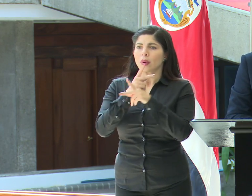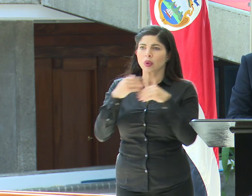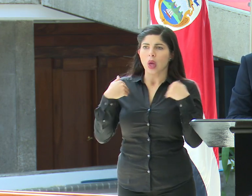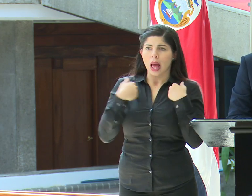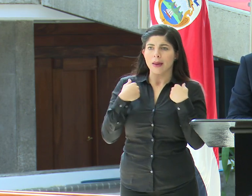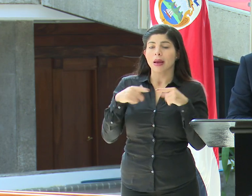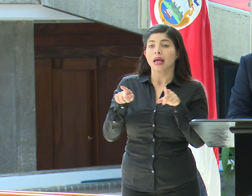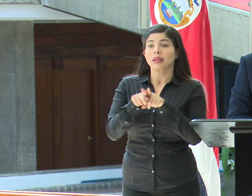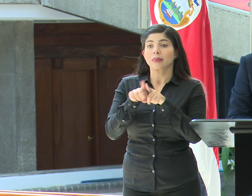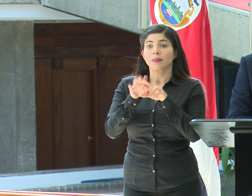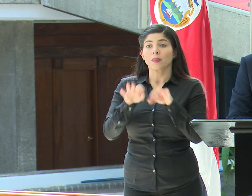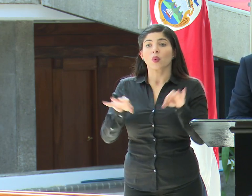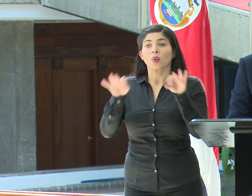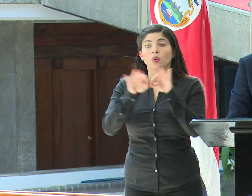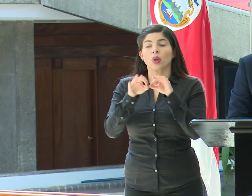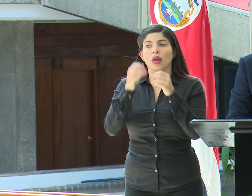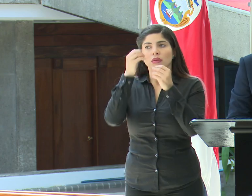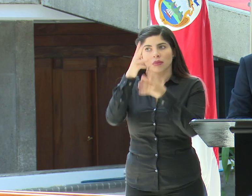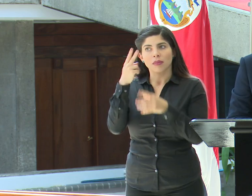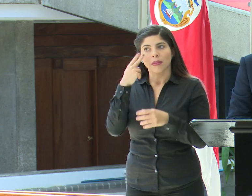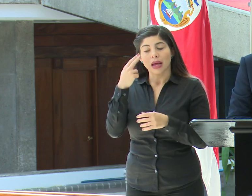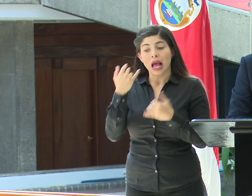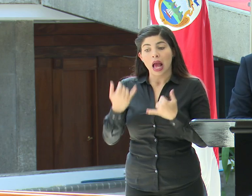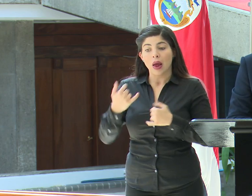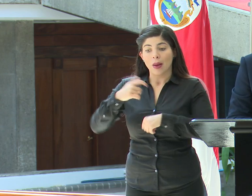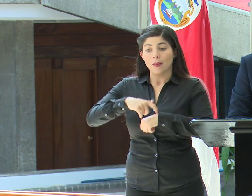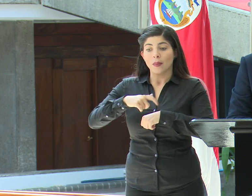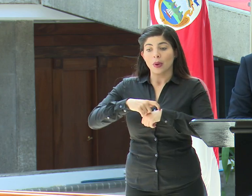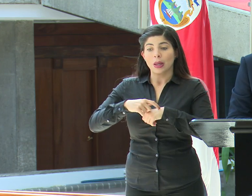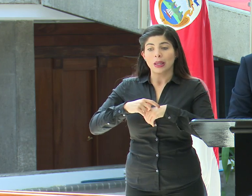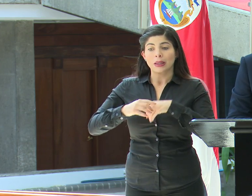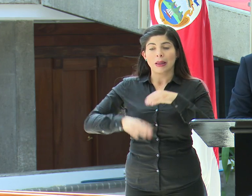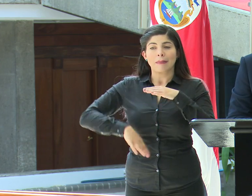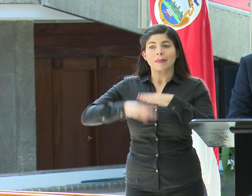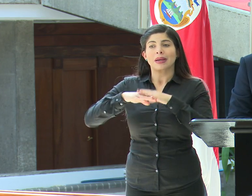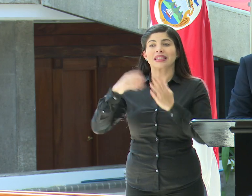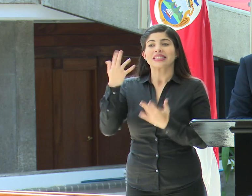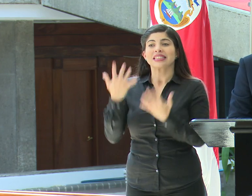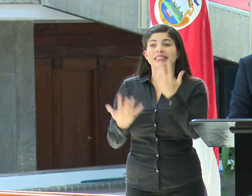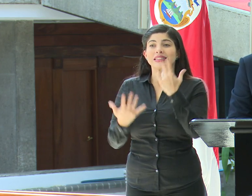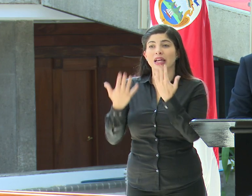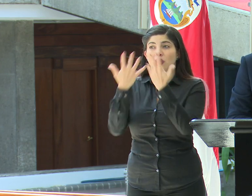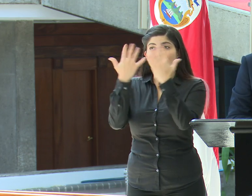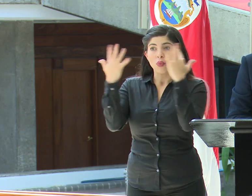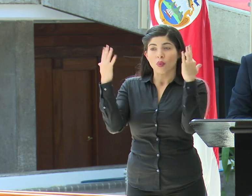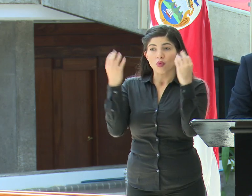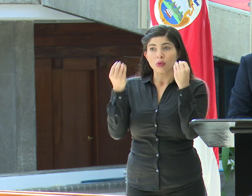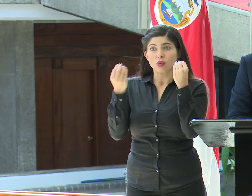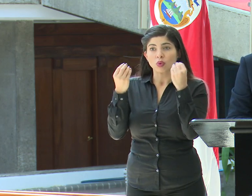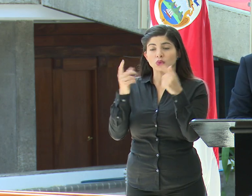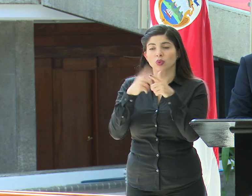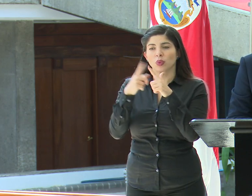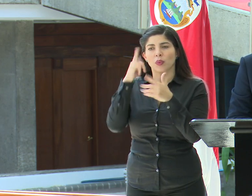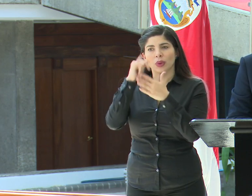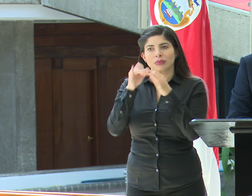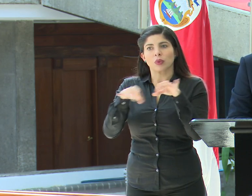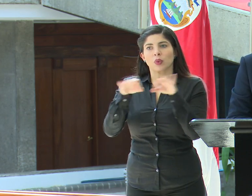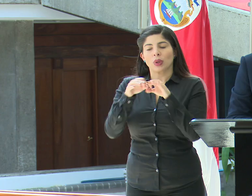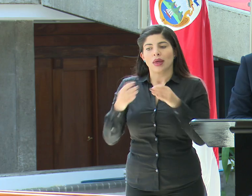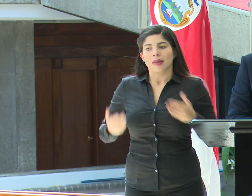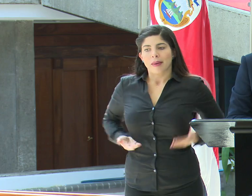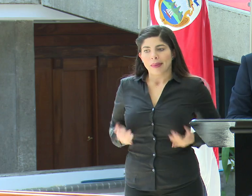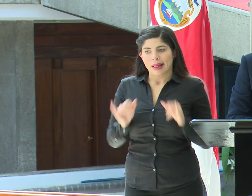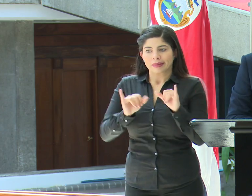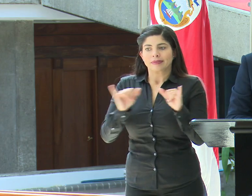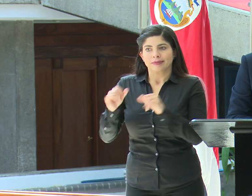Y también muy importante hacerles ver que estamos en la época pico de incendios forestales y de ahí la importancia de mantener a funcionarios